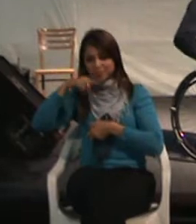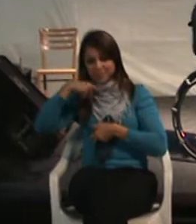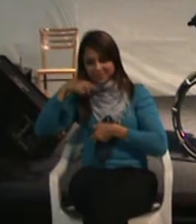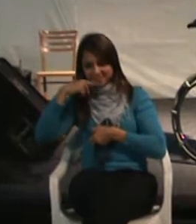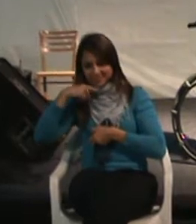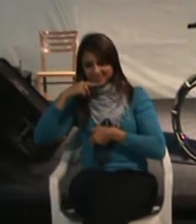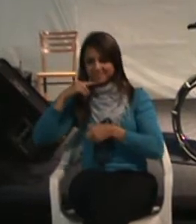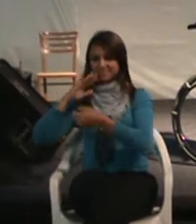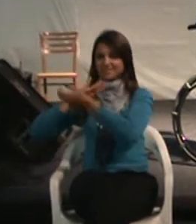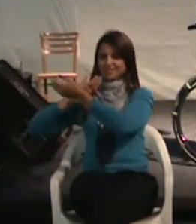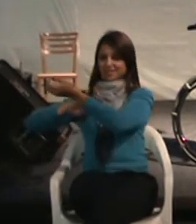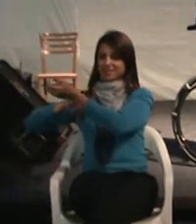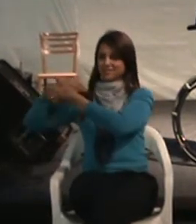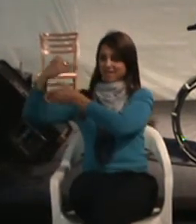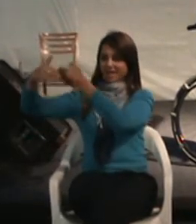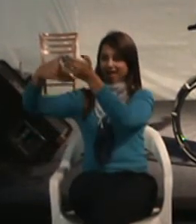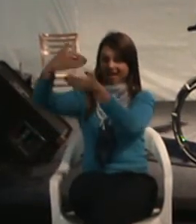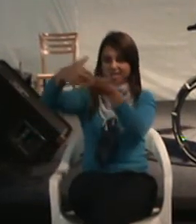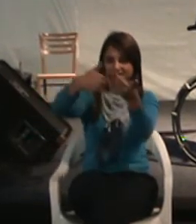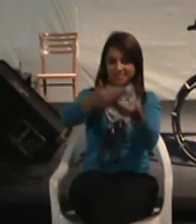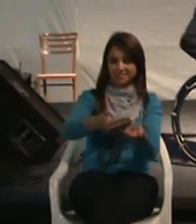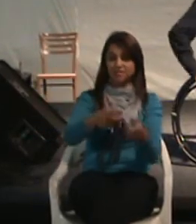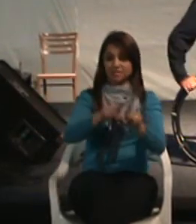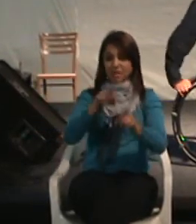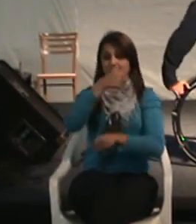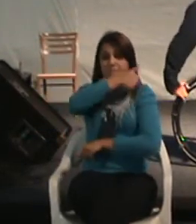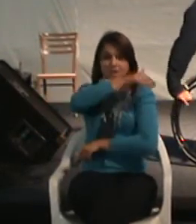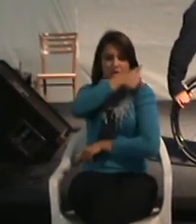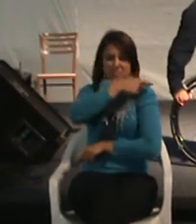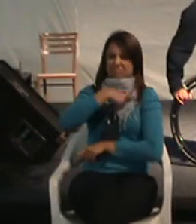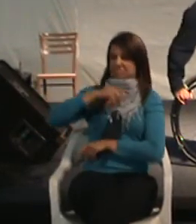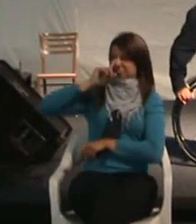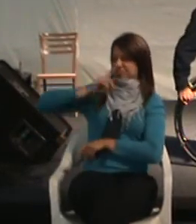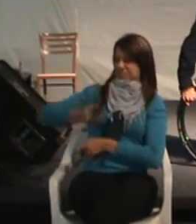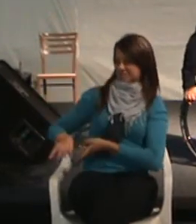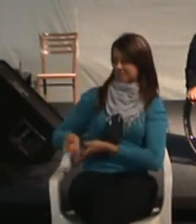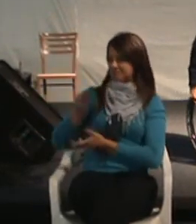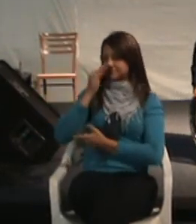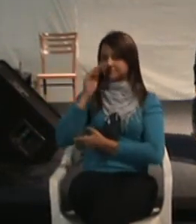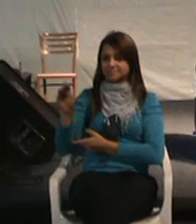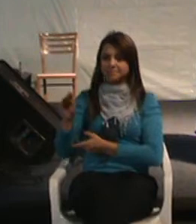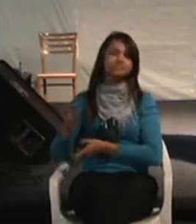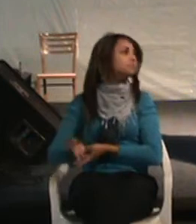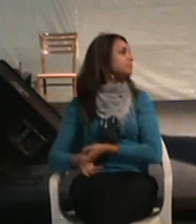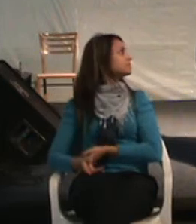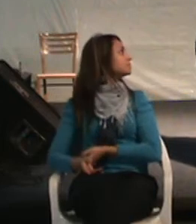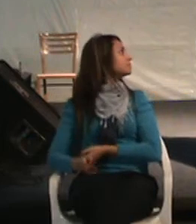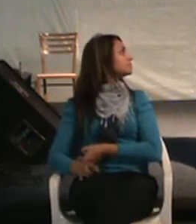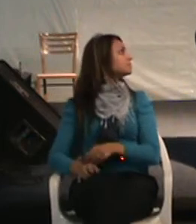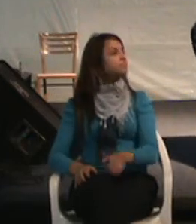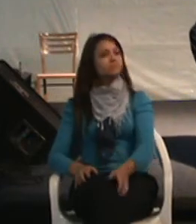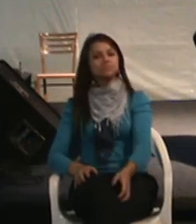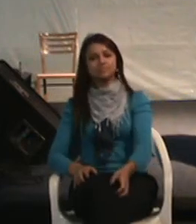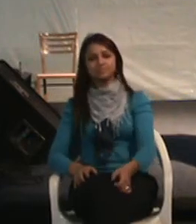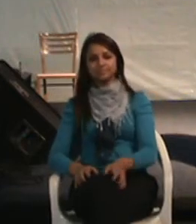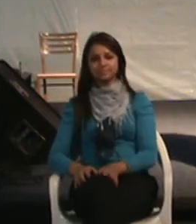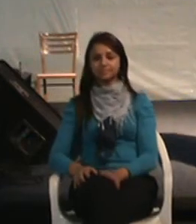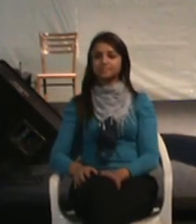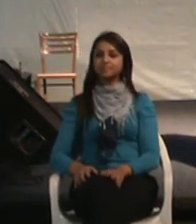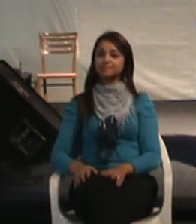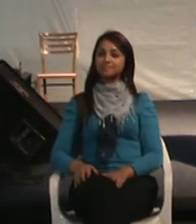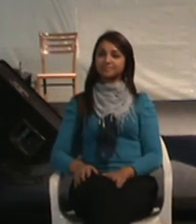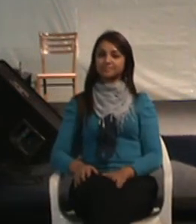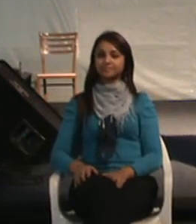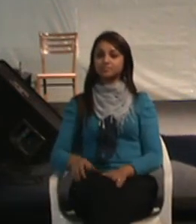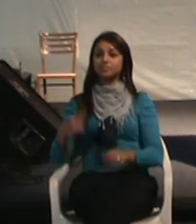está sendo passada para ele. Preconceito, rotatividade. Essa rotatividade eu gosto de falar. Sabe por quê?